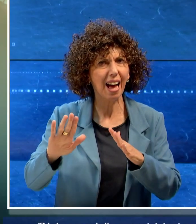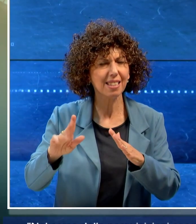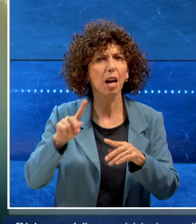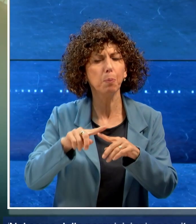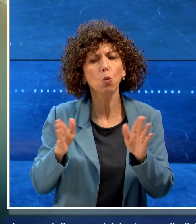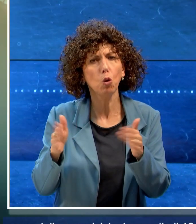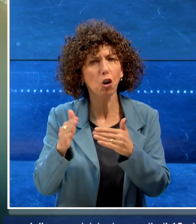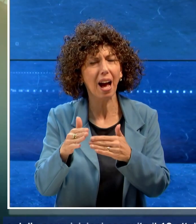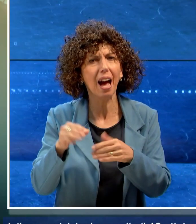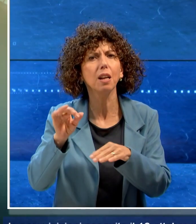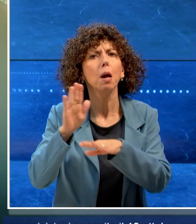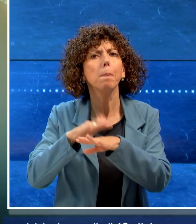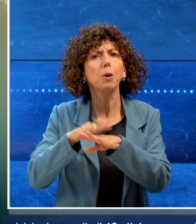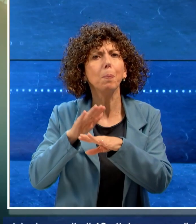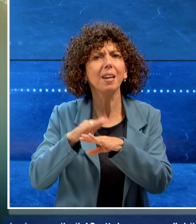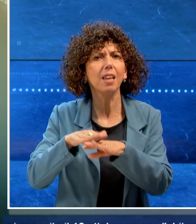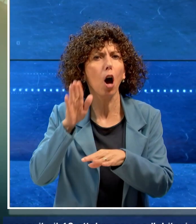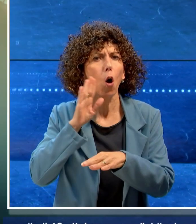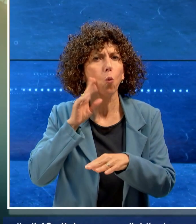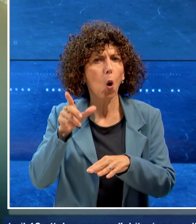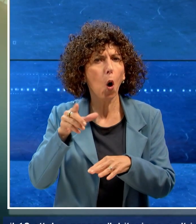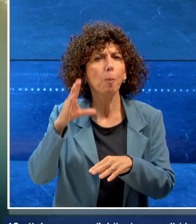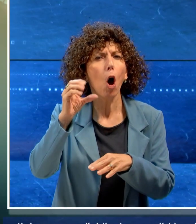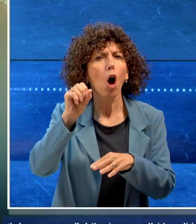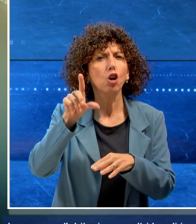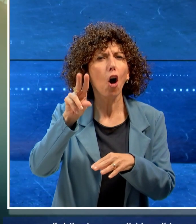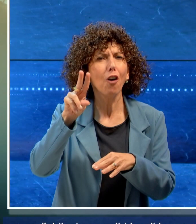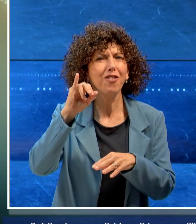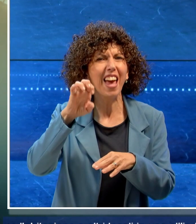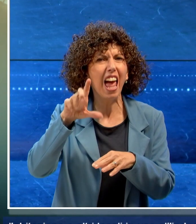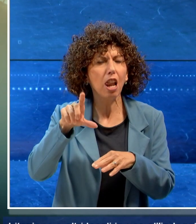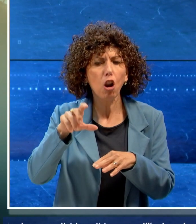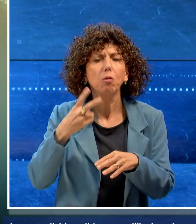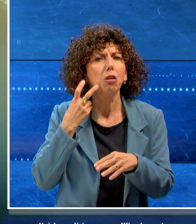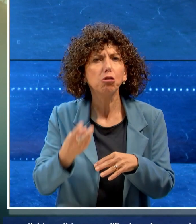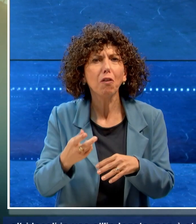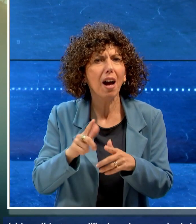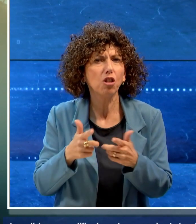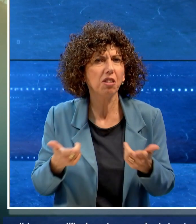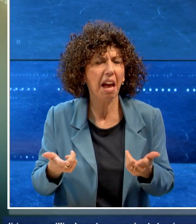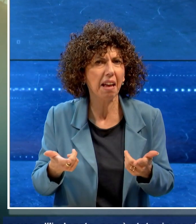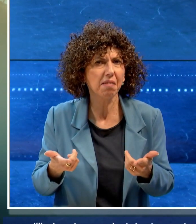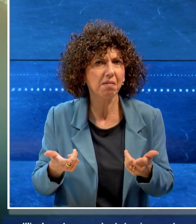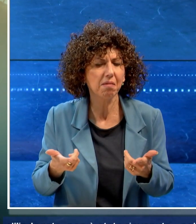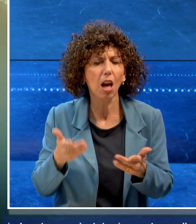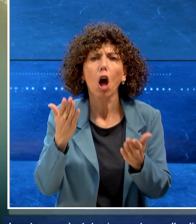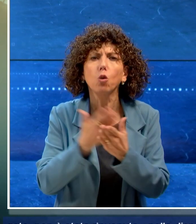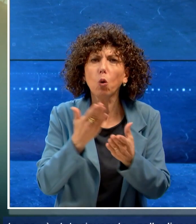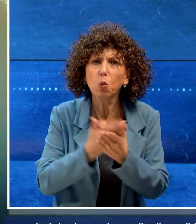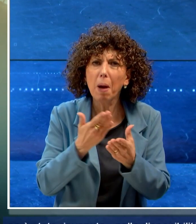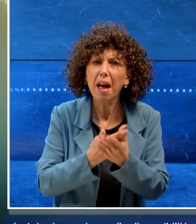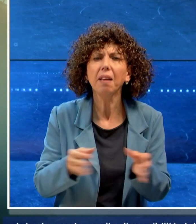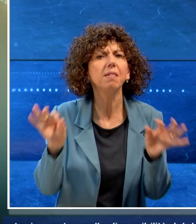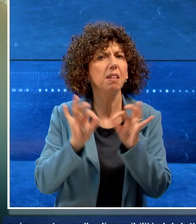locali in uso all'indagato non è stata rinvenuta nella disponibilità di Vincenzo Coviello documentazione